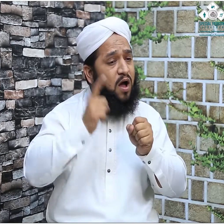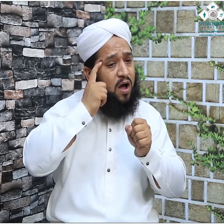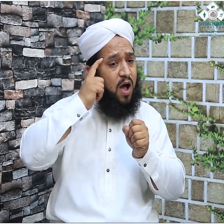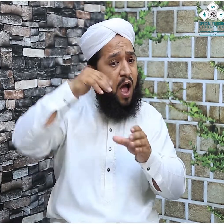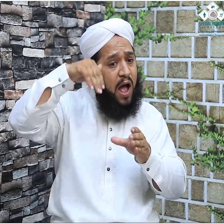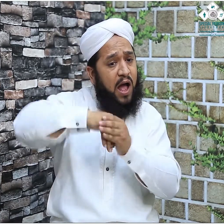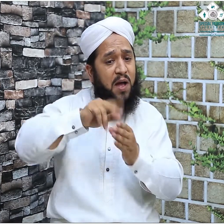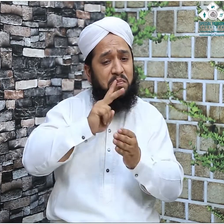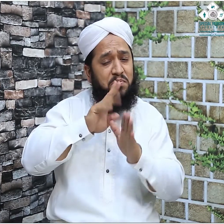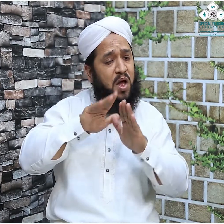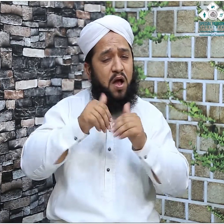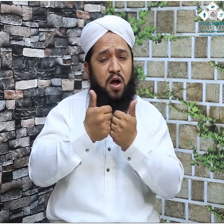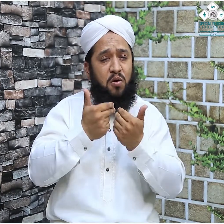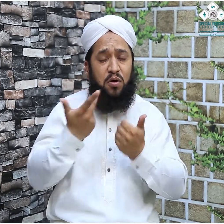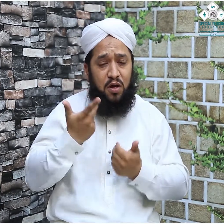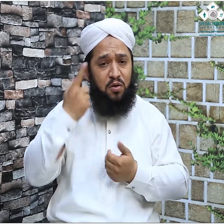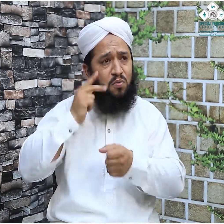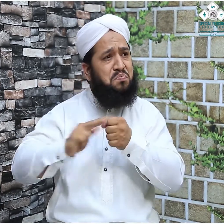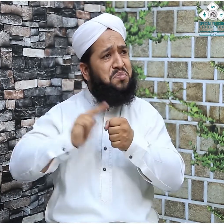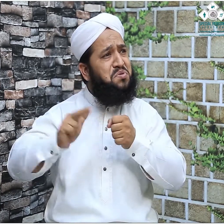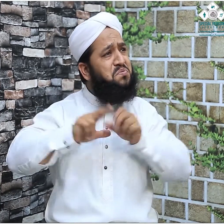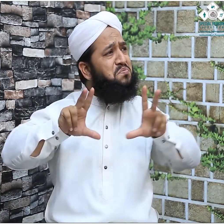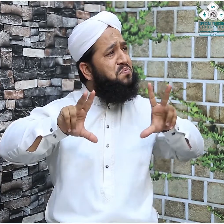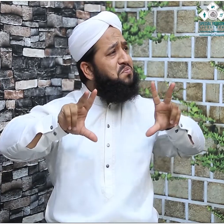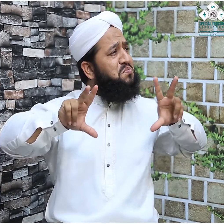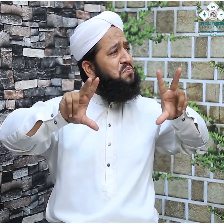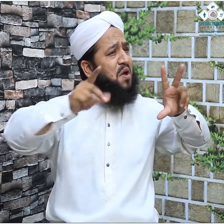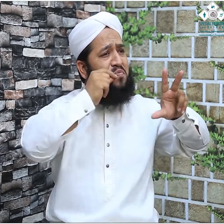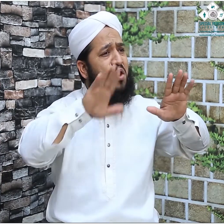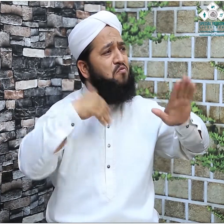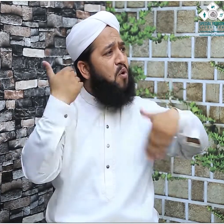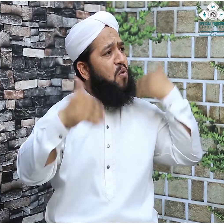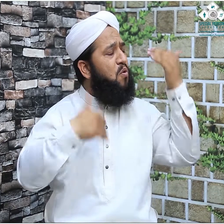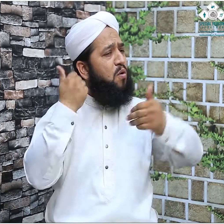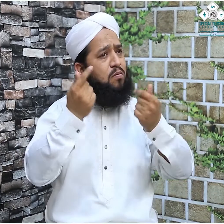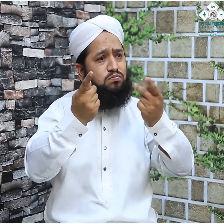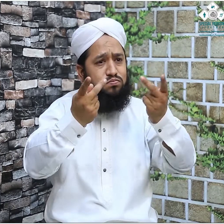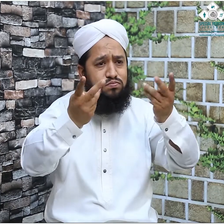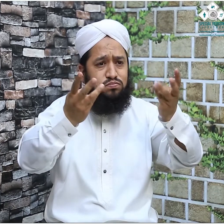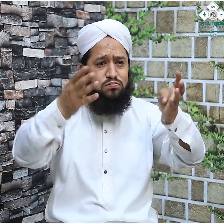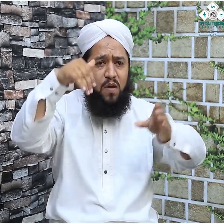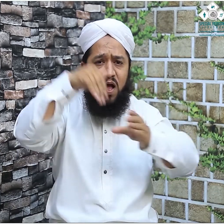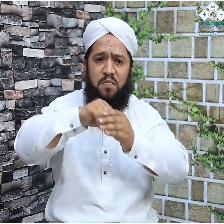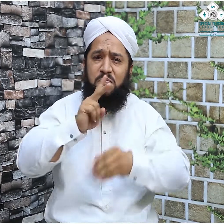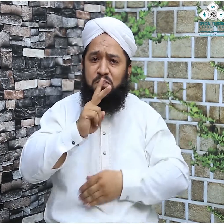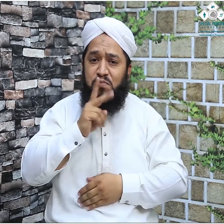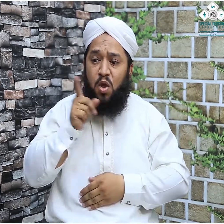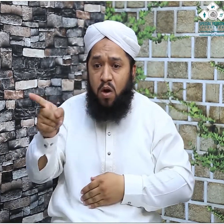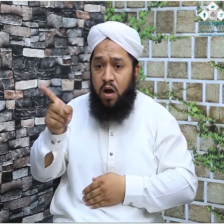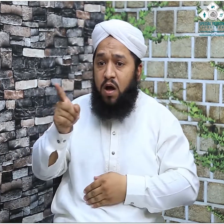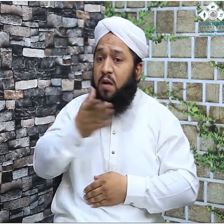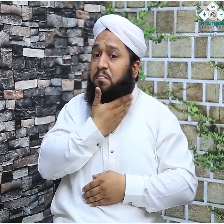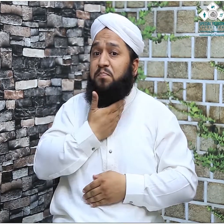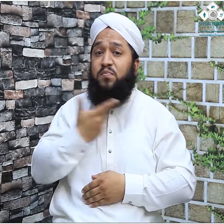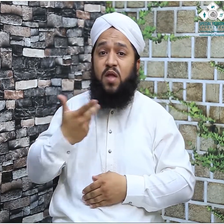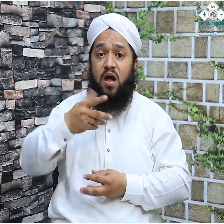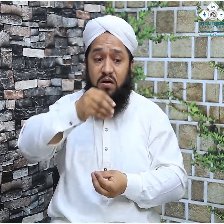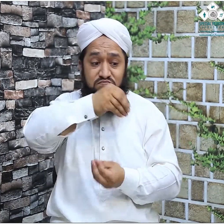تھے کہ کعبہ شریف پر جو گولڈ کا جی ہاں آج بھی وہ پرنالہ موجود ہے جو گولڈ کا بنا ہوا ہے سونے کا بنا ہوا ہے اور مقام